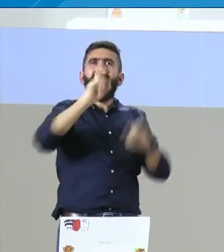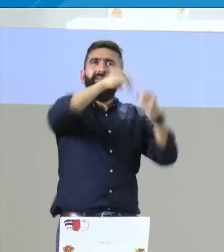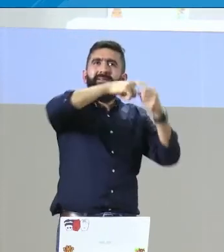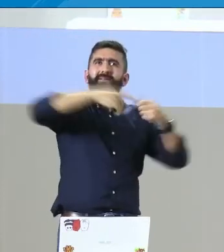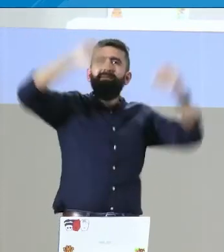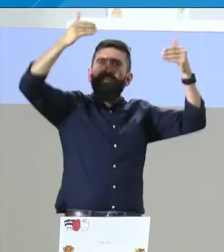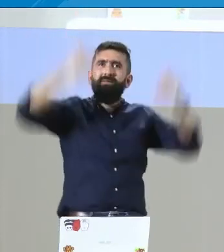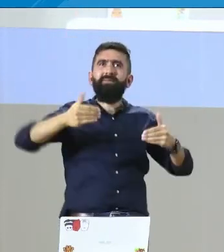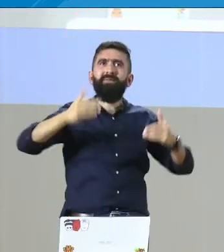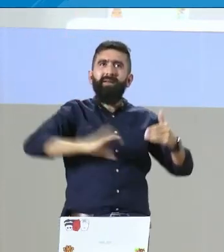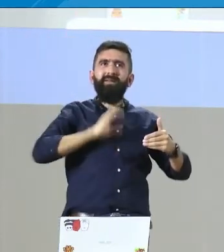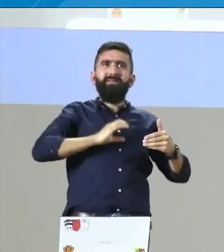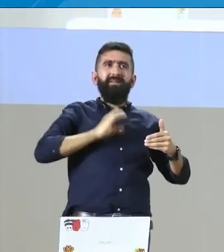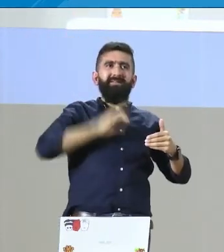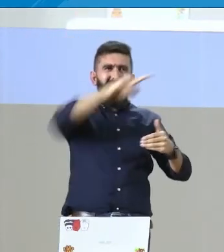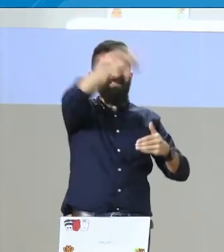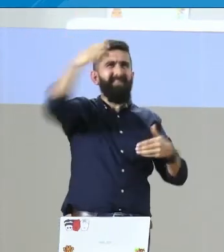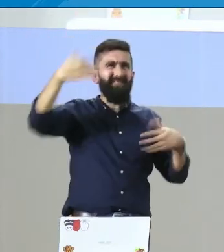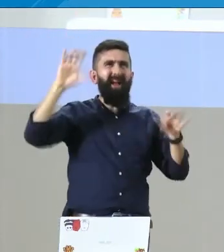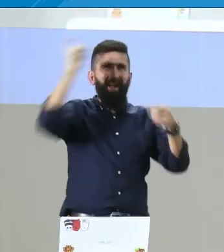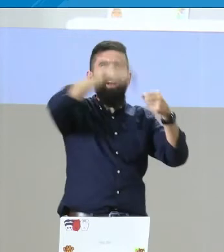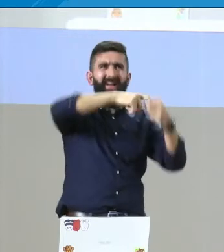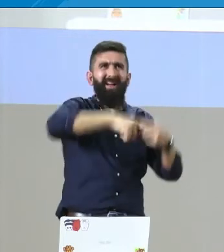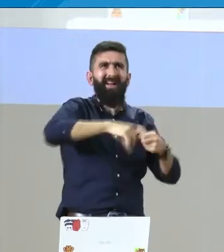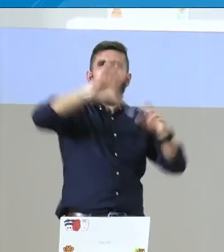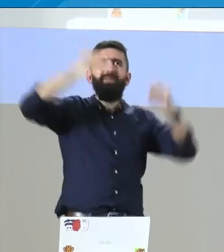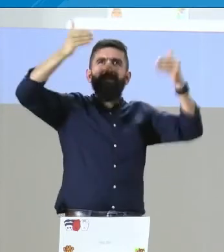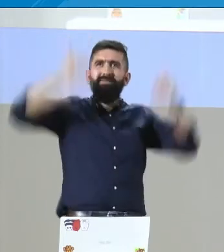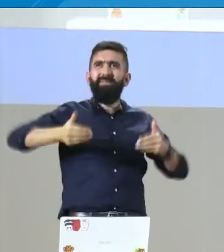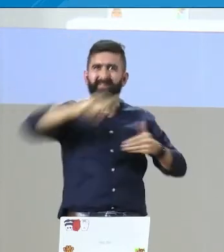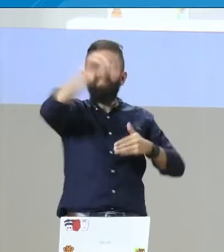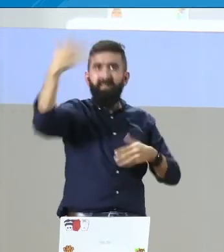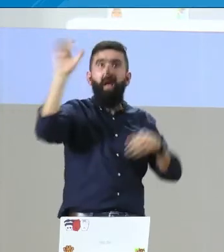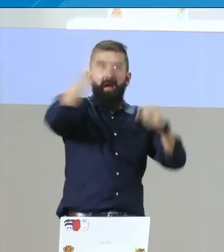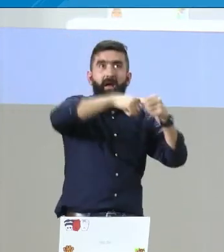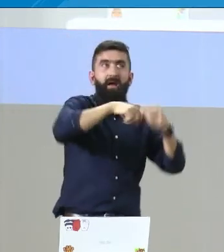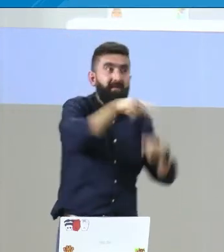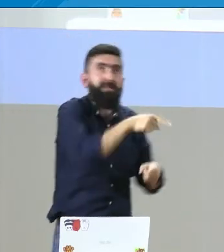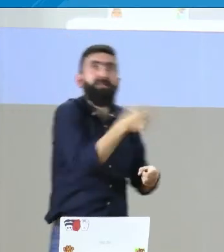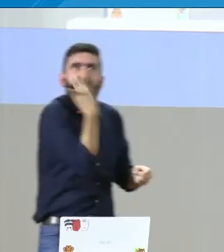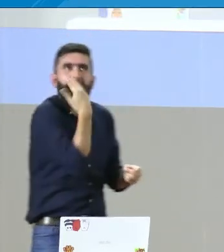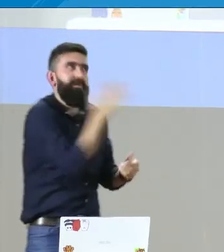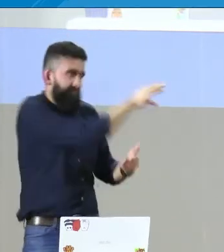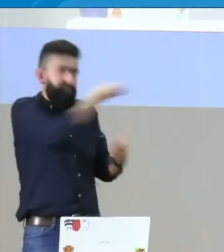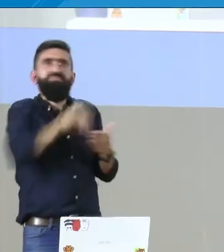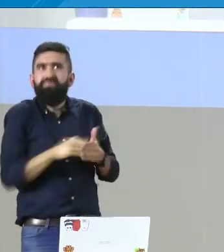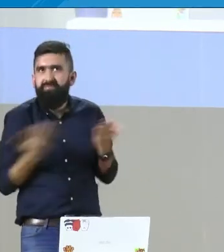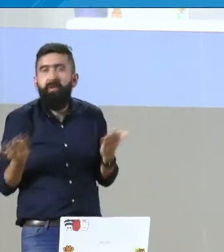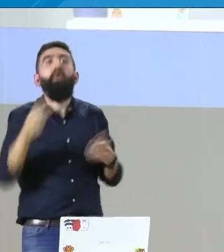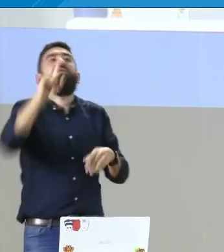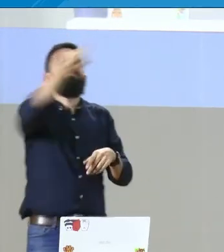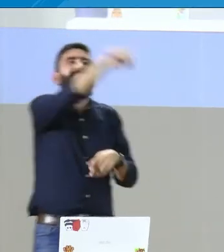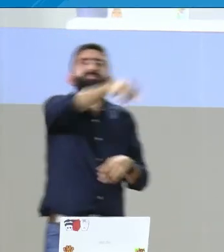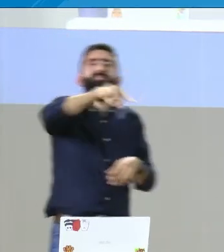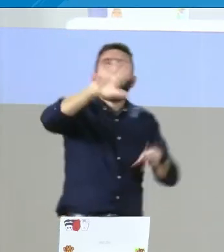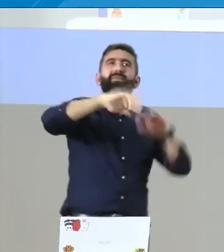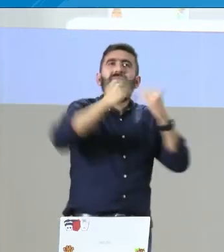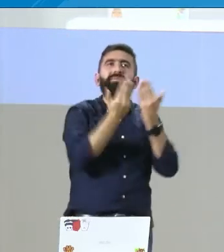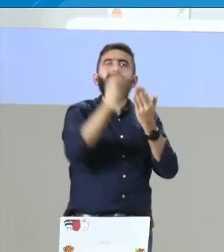inicialmente. Tenemos una que es el registro de discapacidad y caracterización. Ya ustedes, muchos de ustedes están allí.